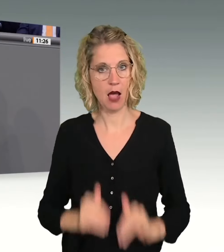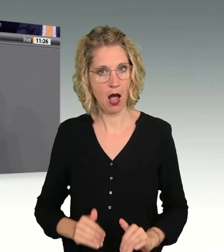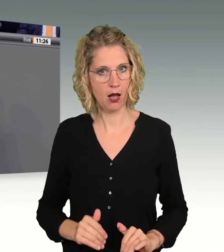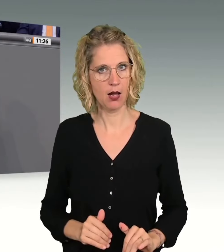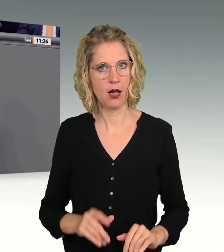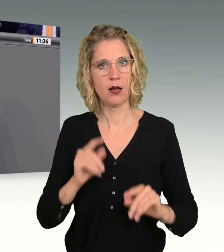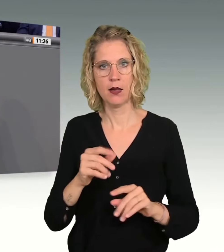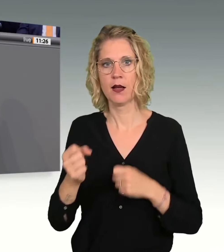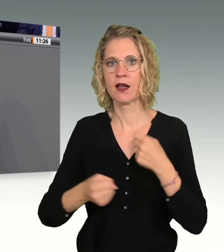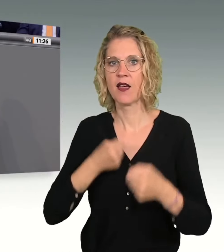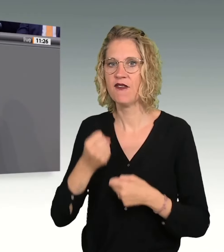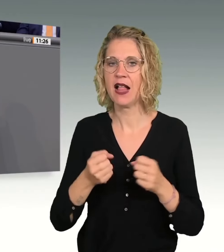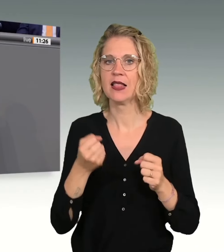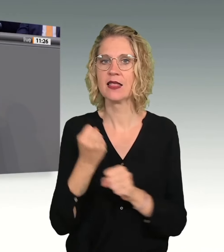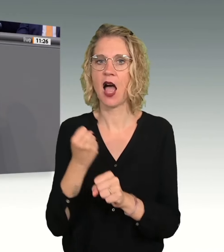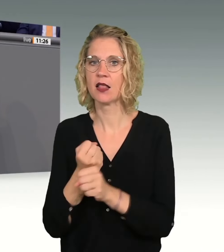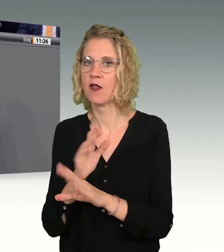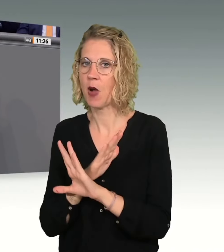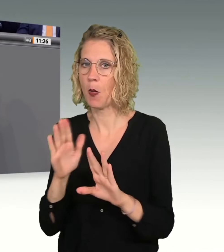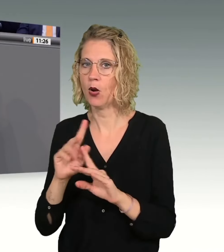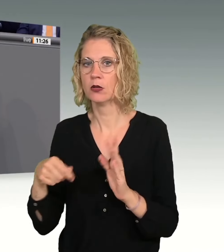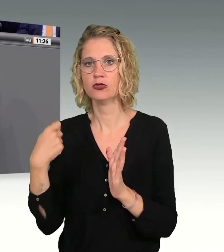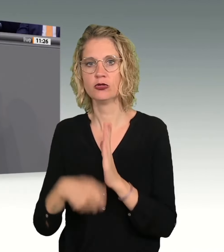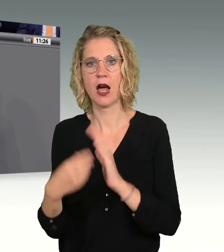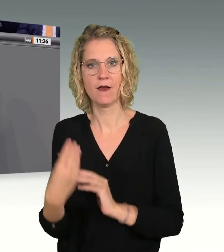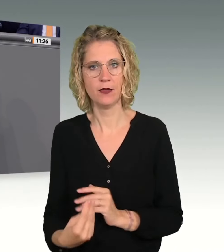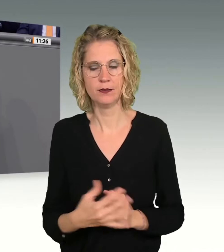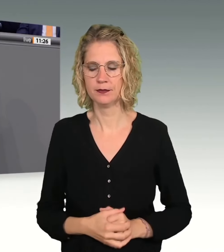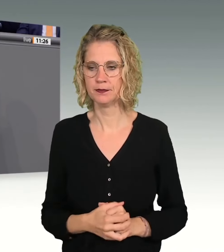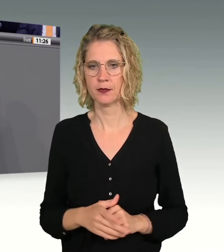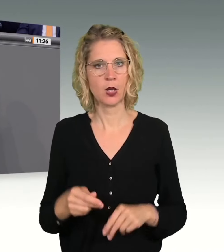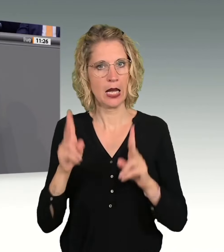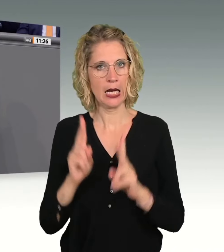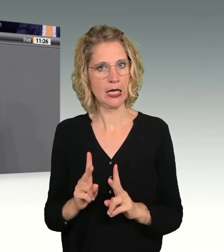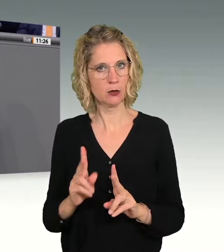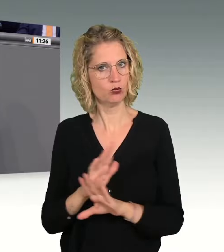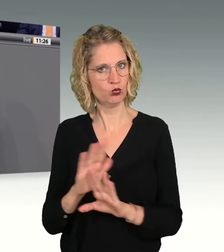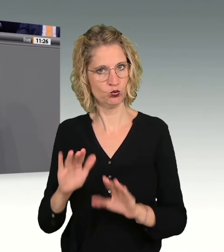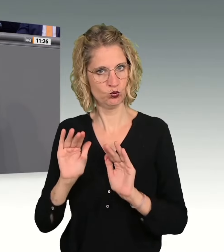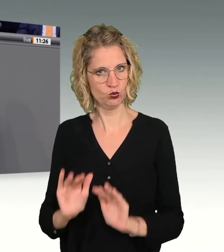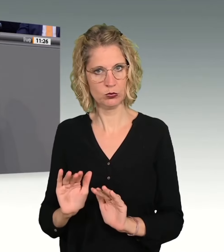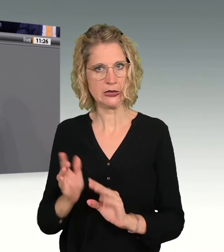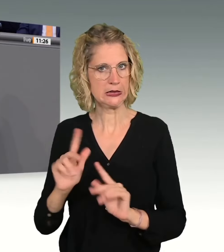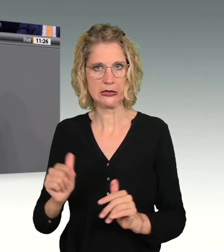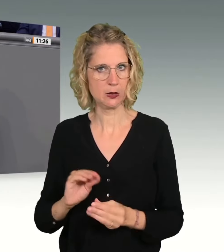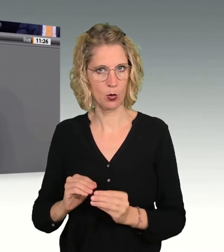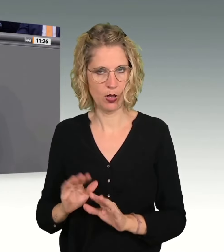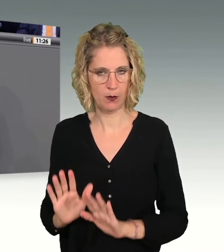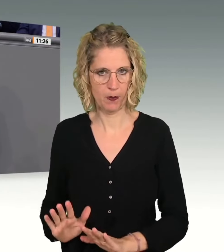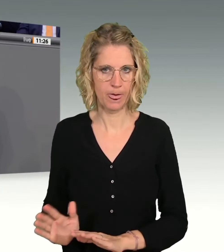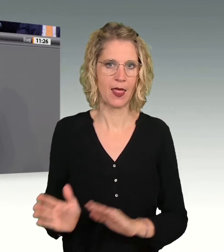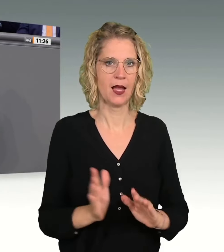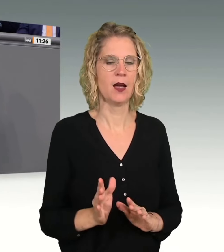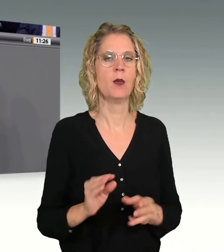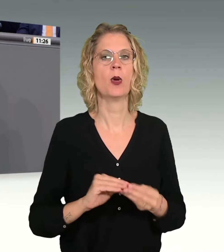Gewalttaten sind verboten, und sie werden bestraft. Das Recht ist nicht das Problem. Vielmehr hapert es an der